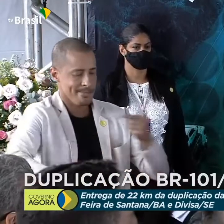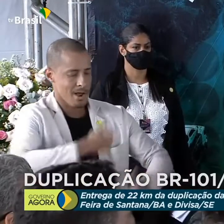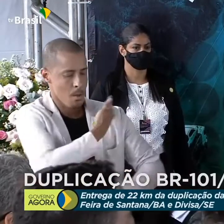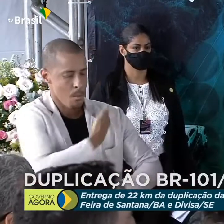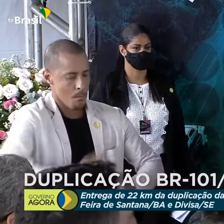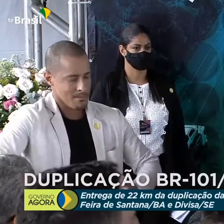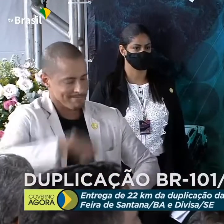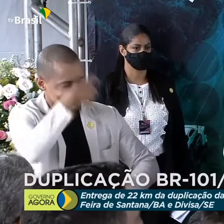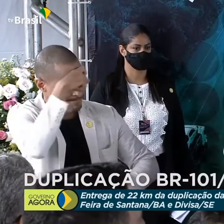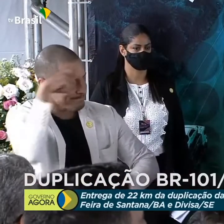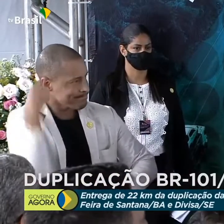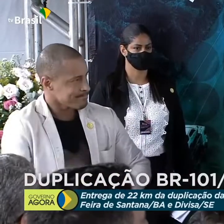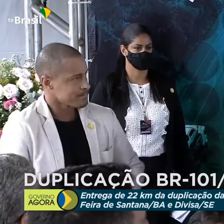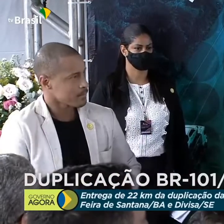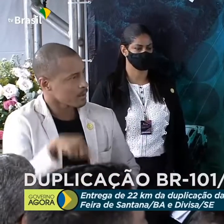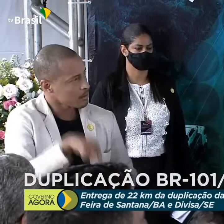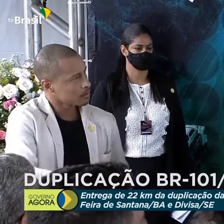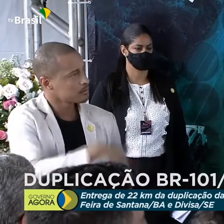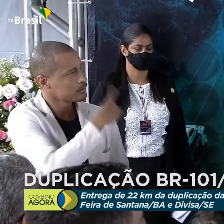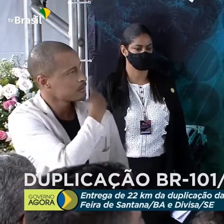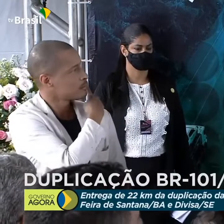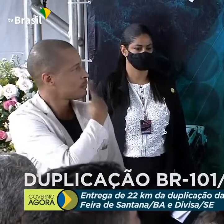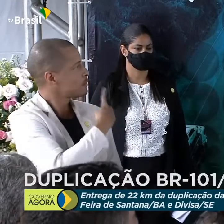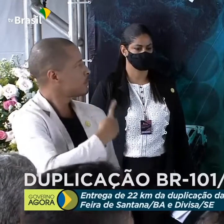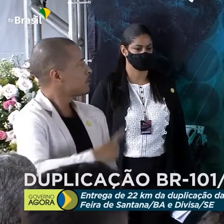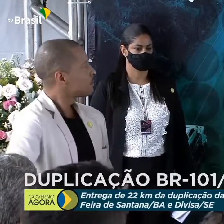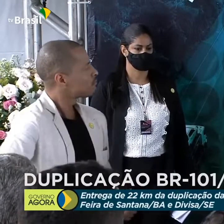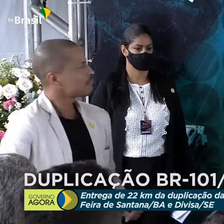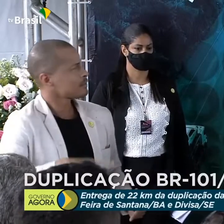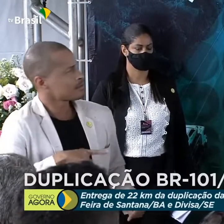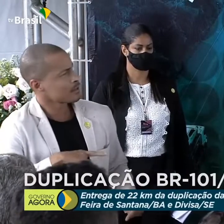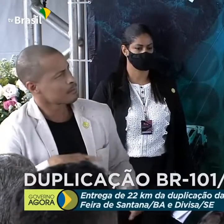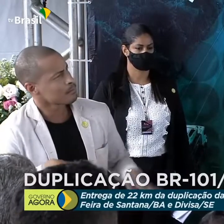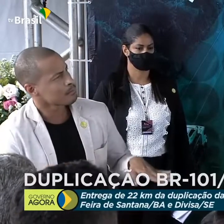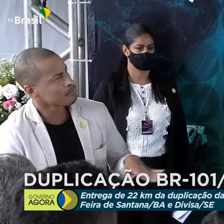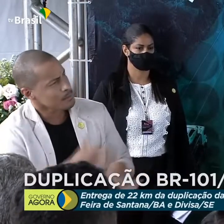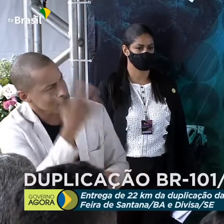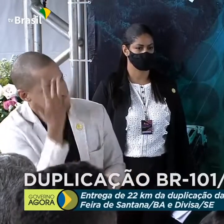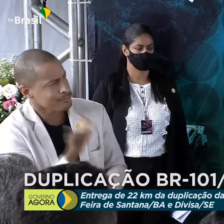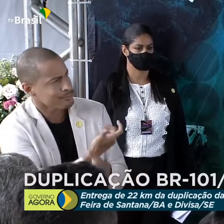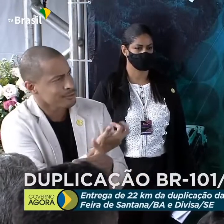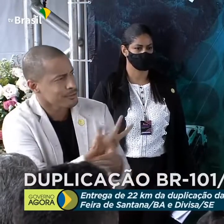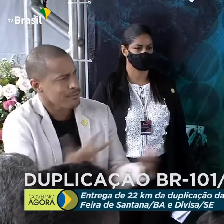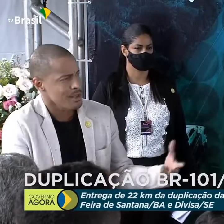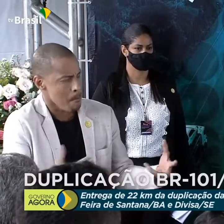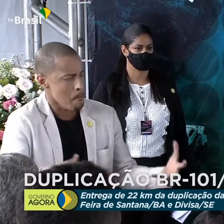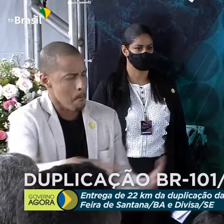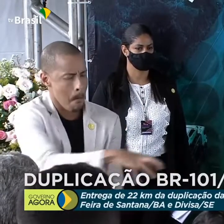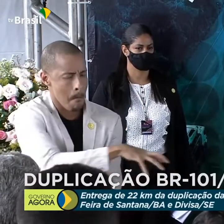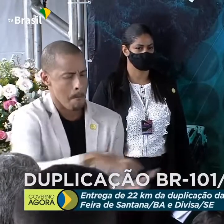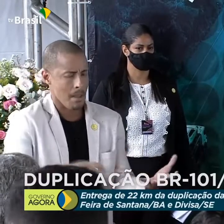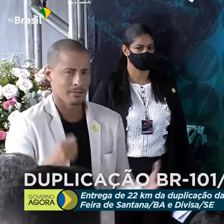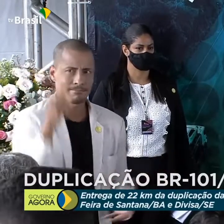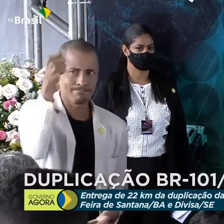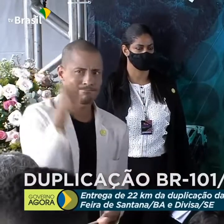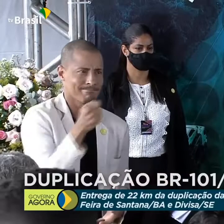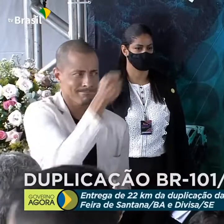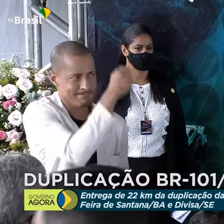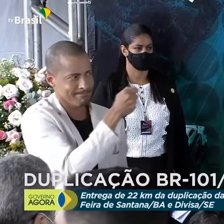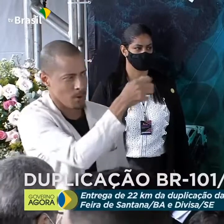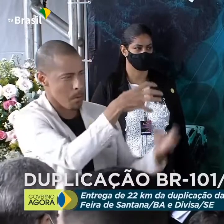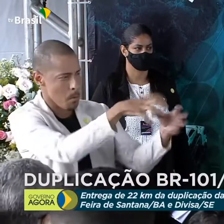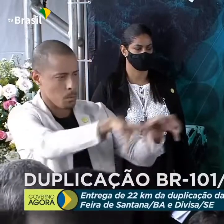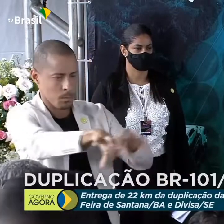Aqui, presidente, tem gente de muitos partidos, aqui não é um movimento partidário, aqui é um movimento de